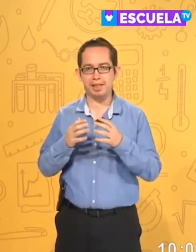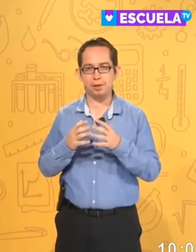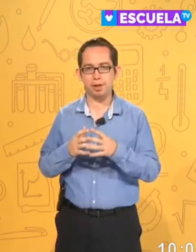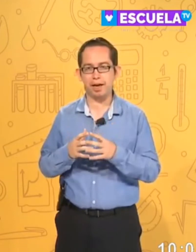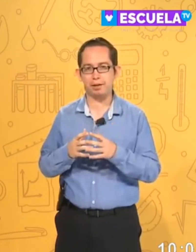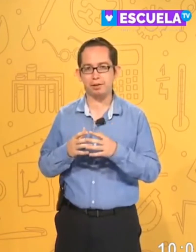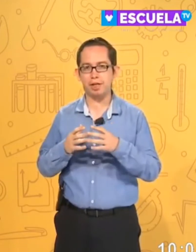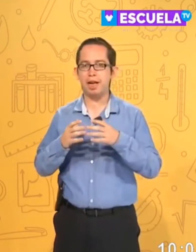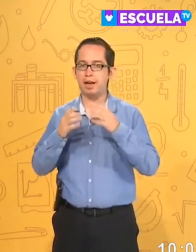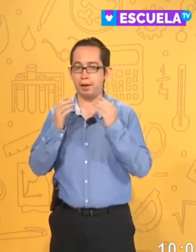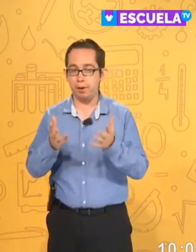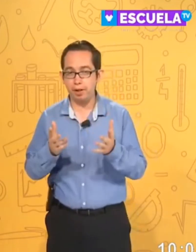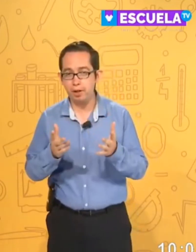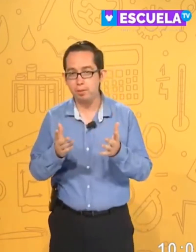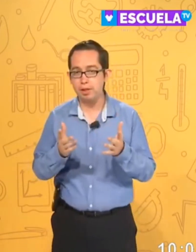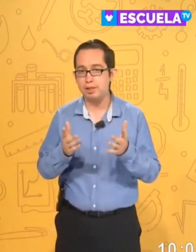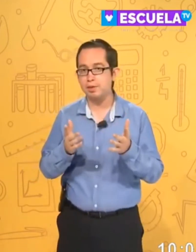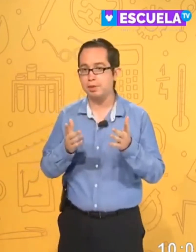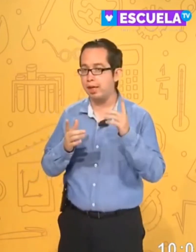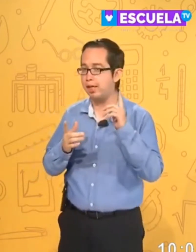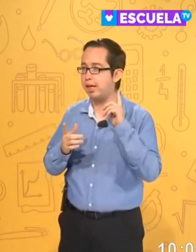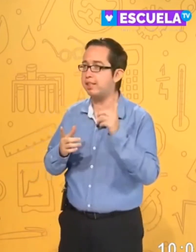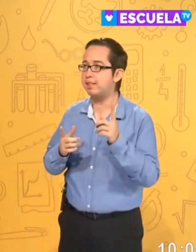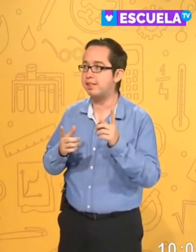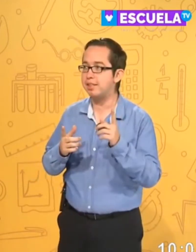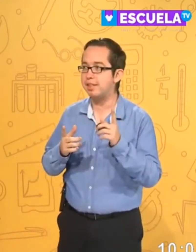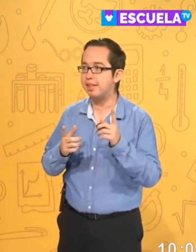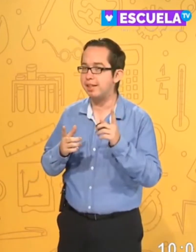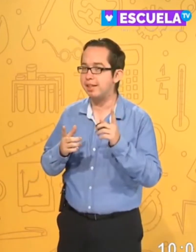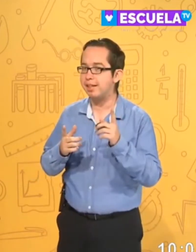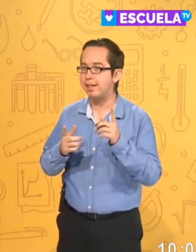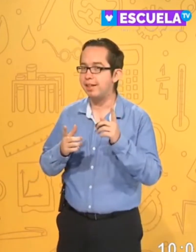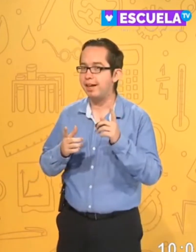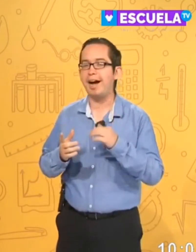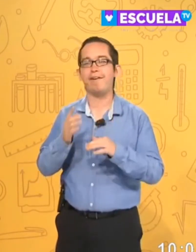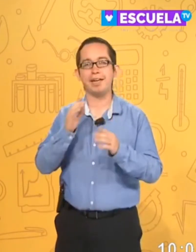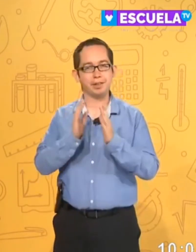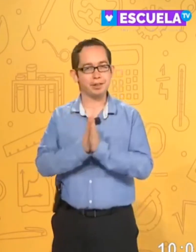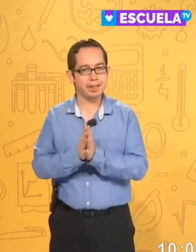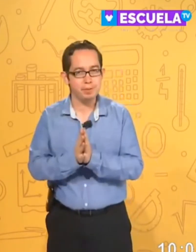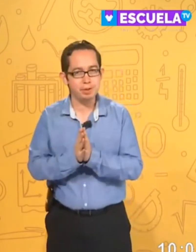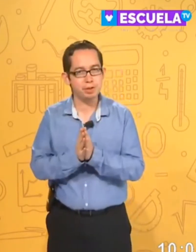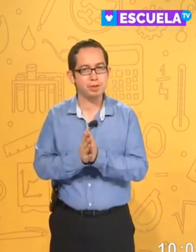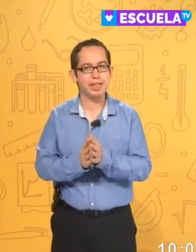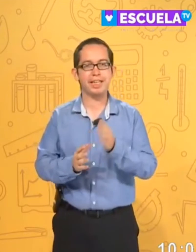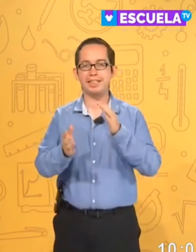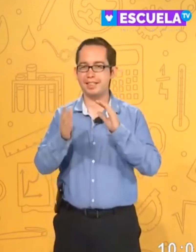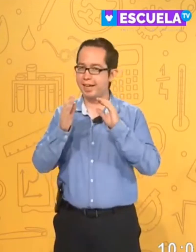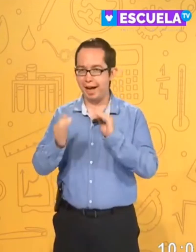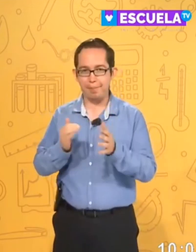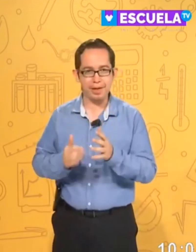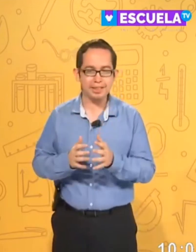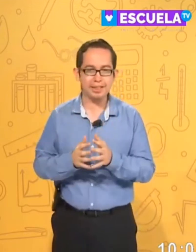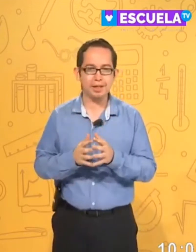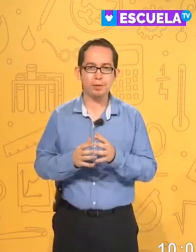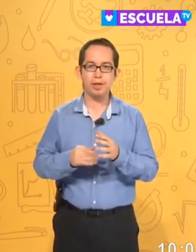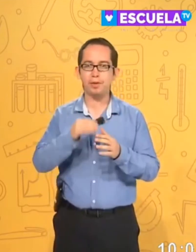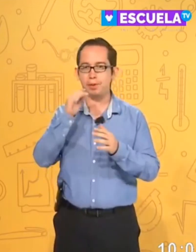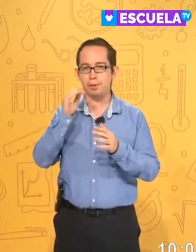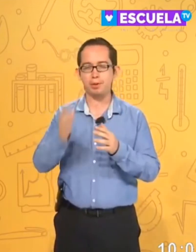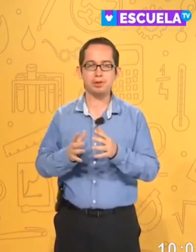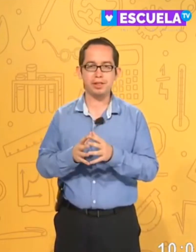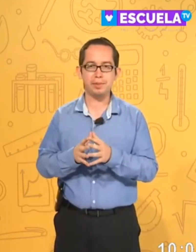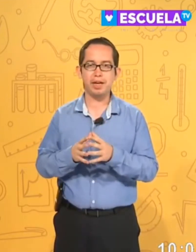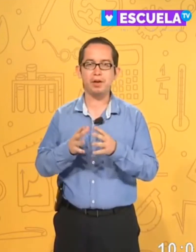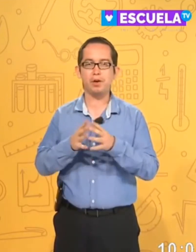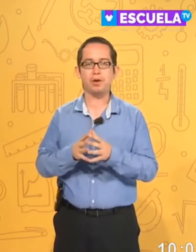a saludarnos. ¿Recuerdan cómo decimos hola en inglés? A ver, yo sé que muchos de ustedes apenas ayer lo vieron,